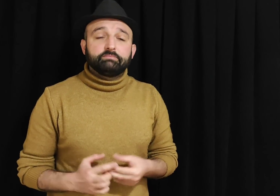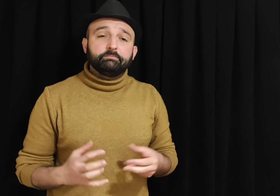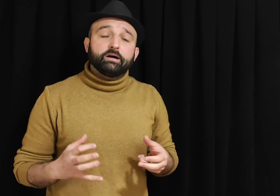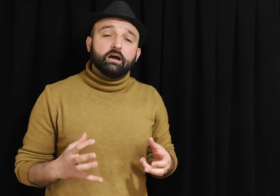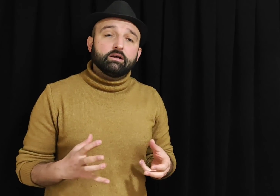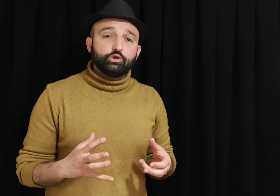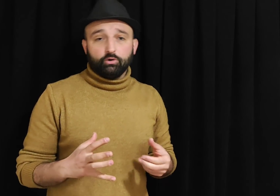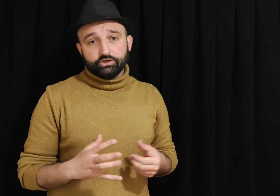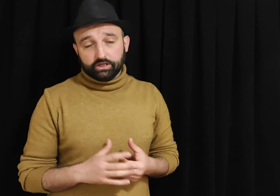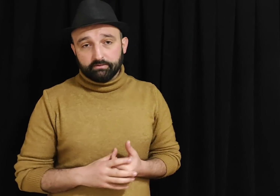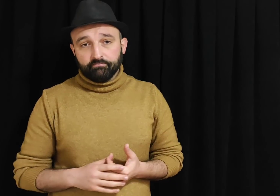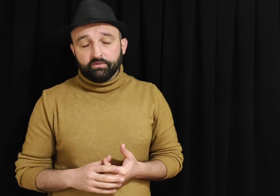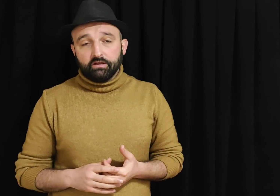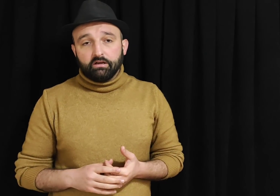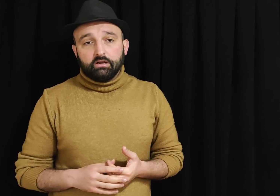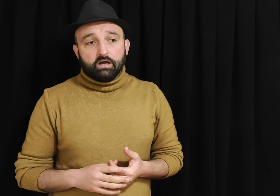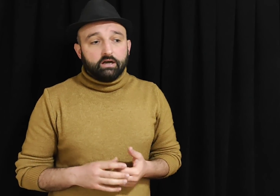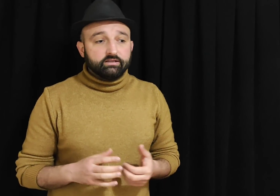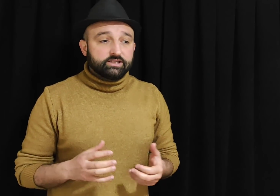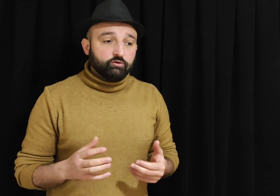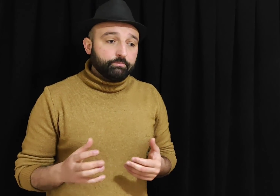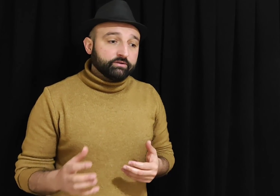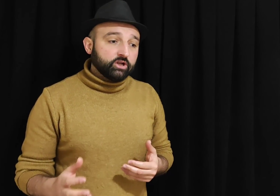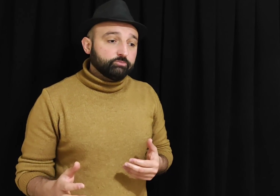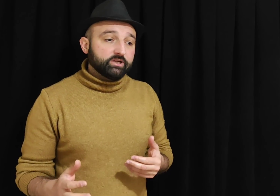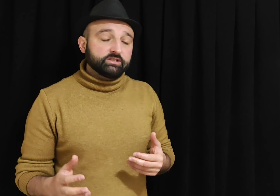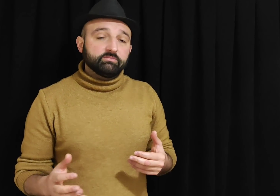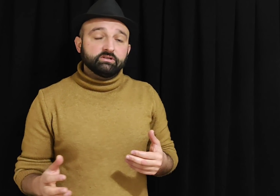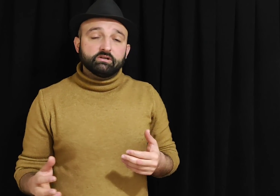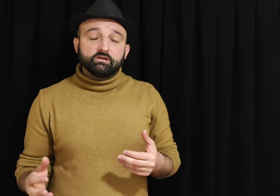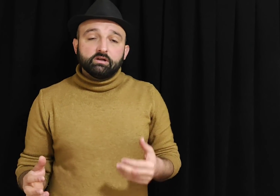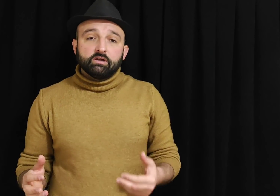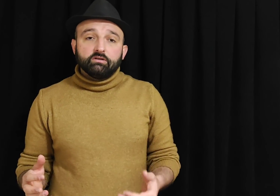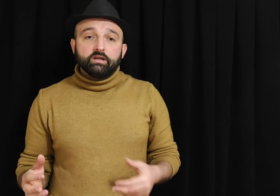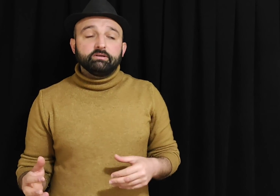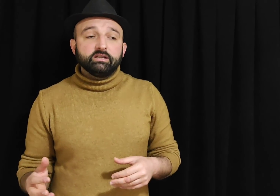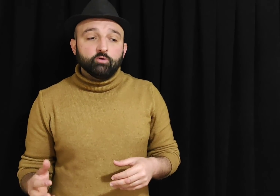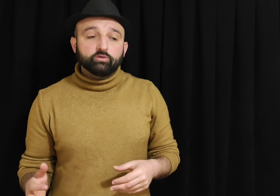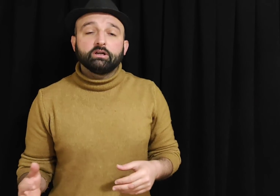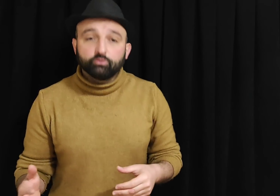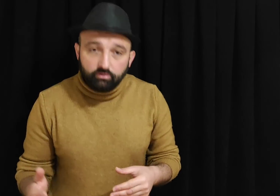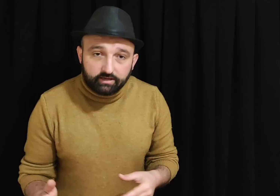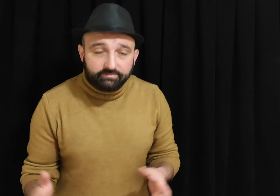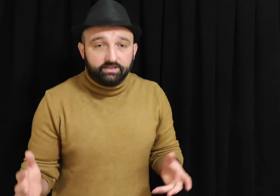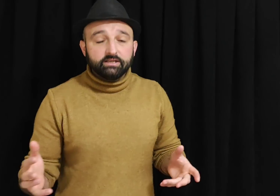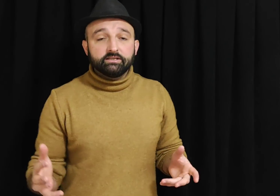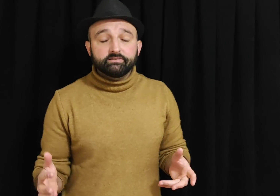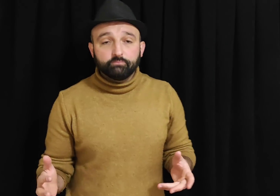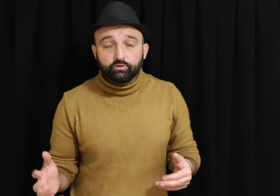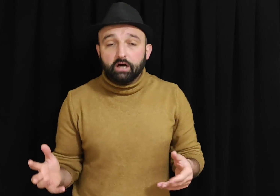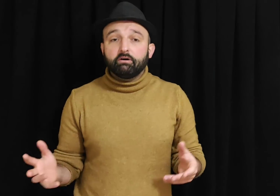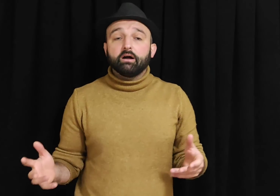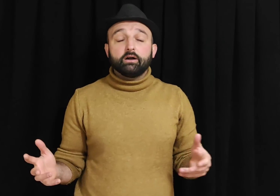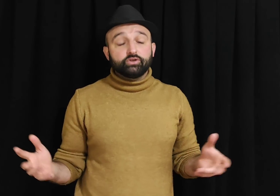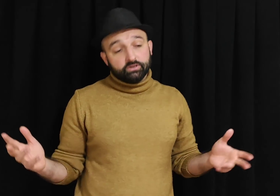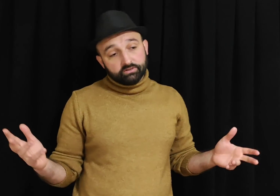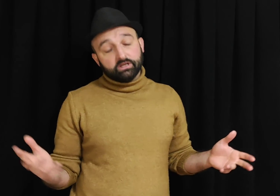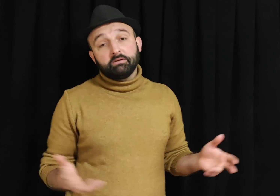bir para akışı olacak. Artık sıvap anlaşması mı, ne bileyim oradan dolar mı gelir bu dava karşılığında